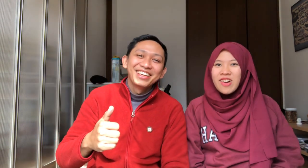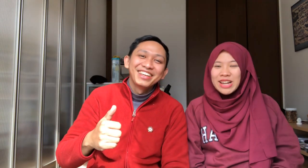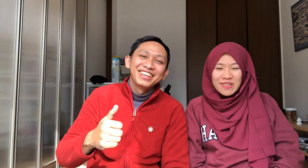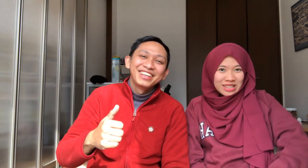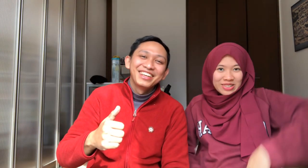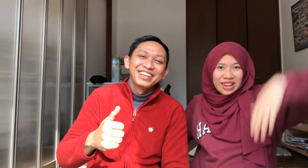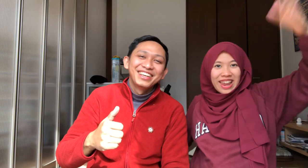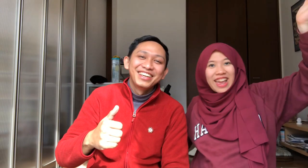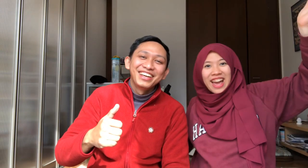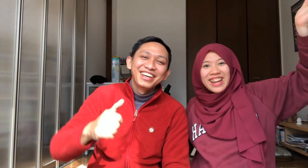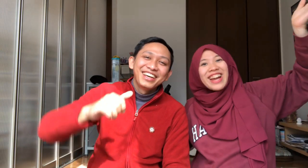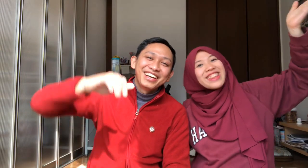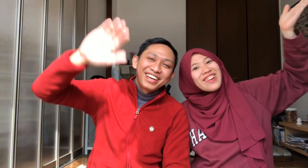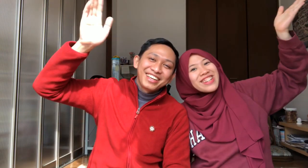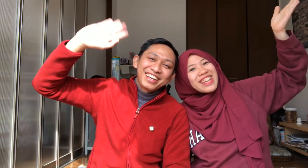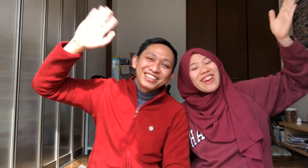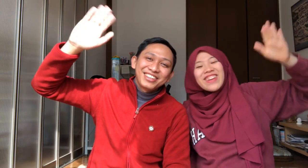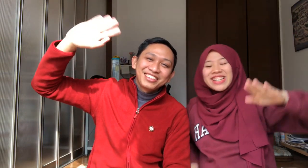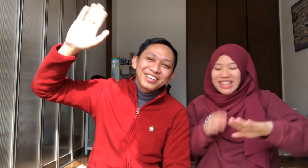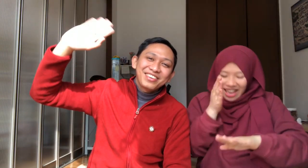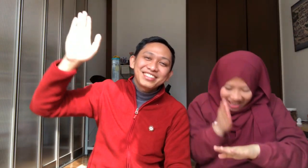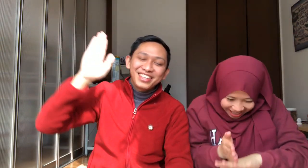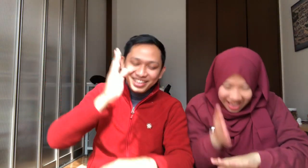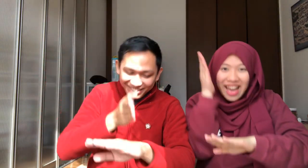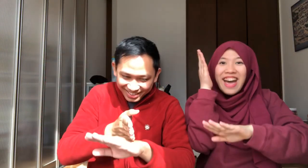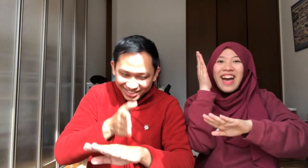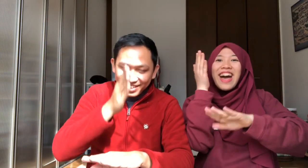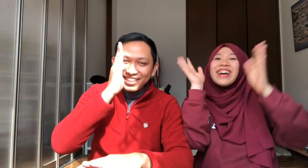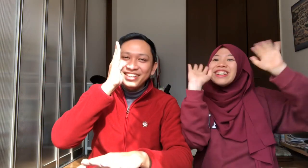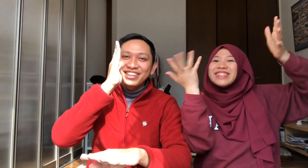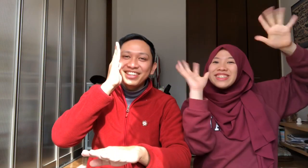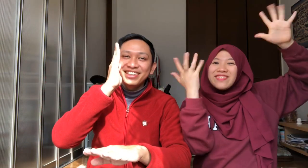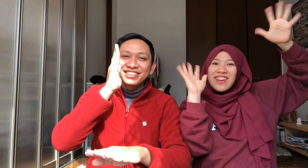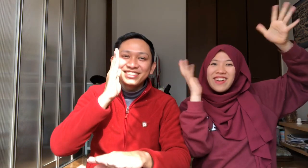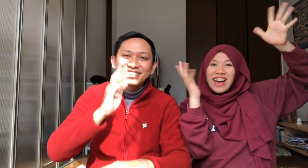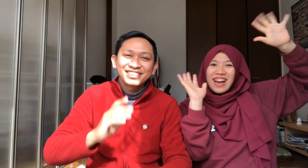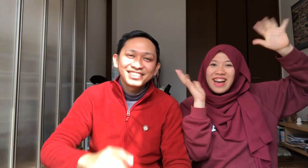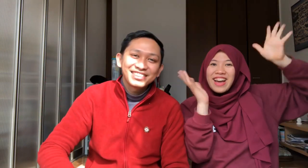終わりますのでありがとうございました Vakarimastaではこちらで終わりますのでありがとうございましたありがとうございましたありがとうございました Bye Bye Bye Bye